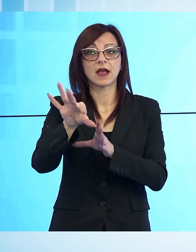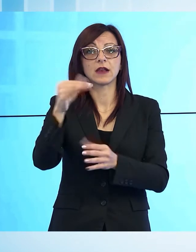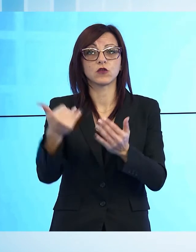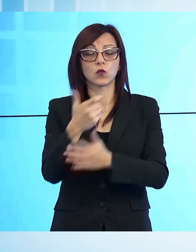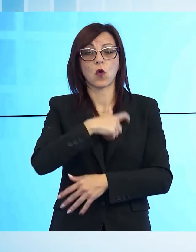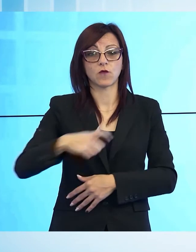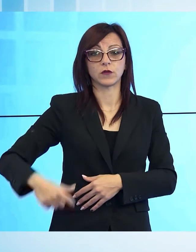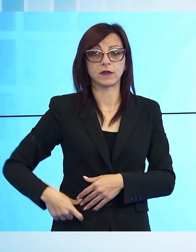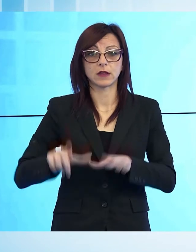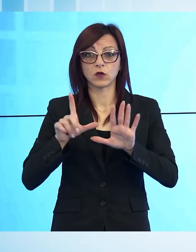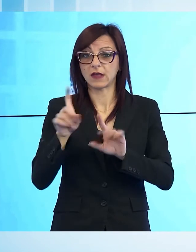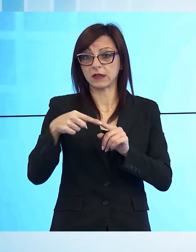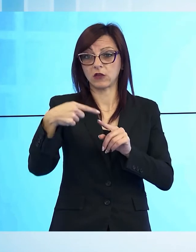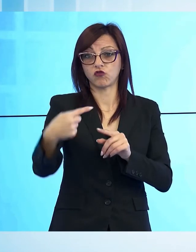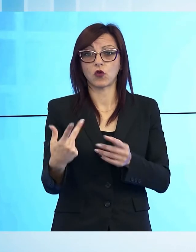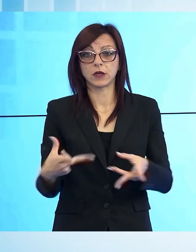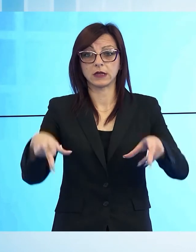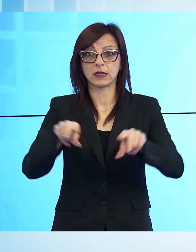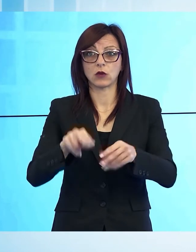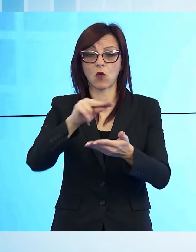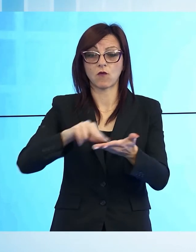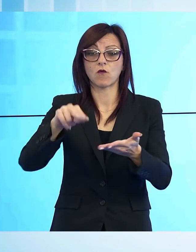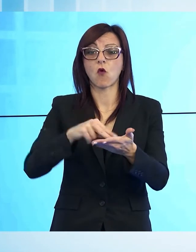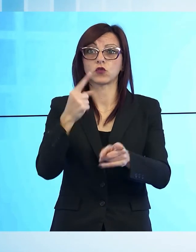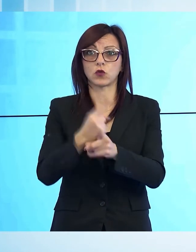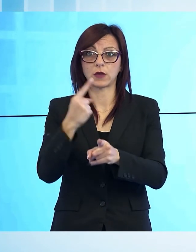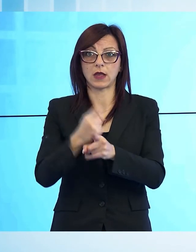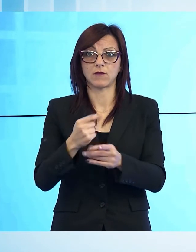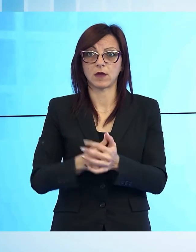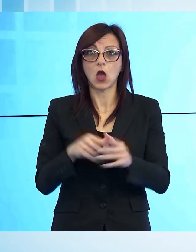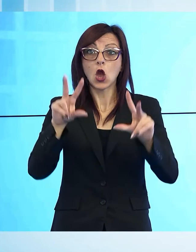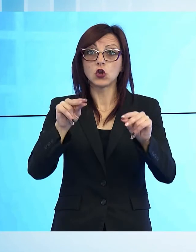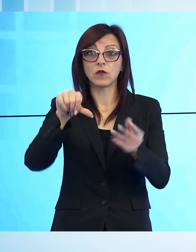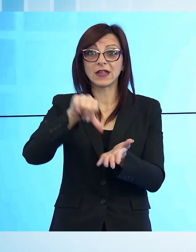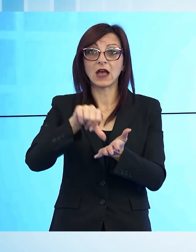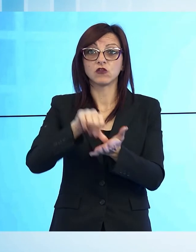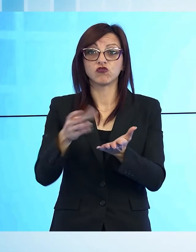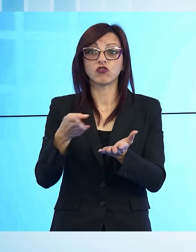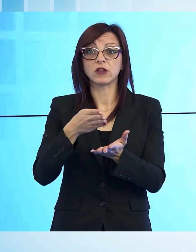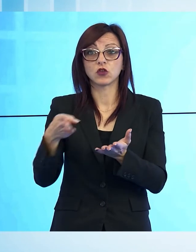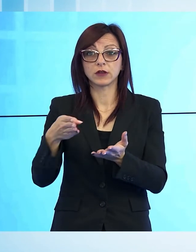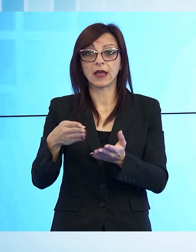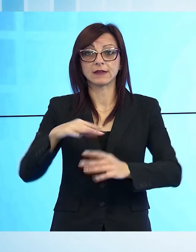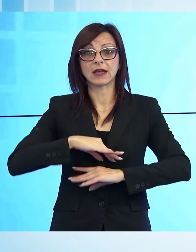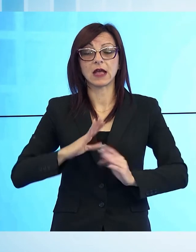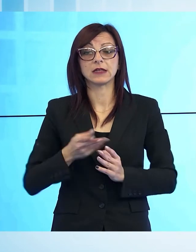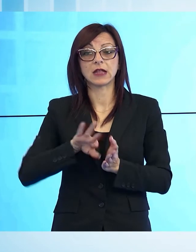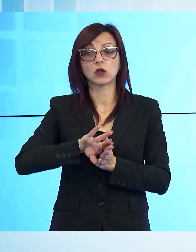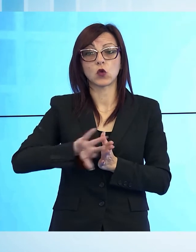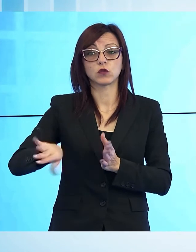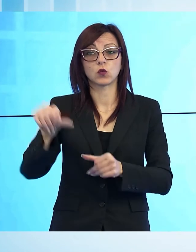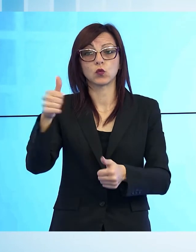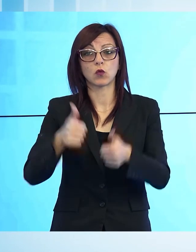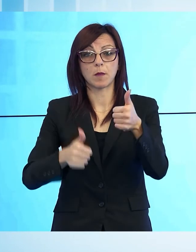c'è una novità nel centrodestra perché il candidato escluso dal ballottaggio del centrodestra Coluccini